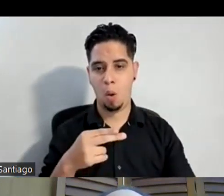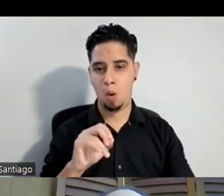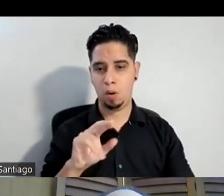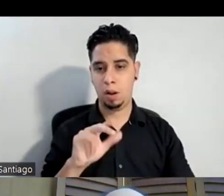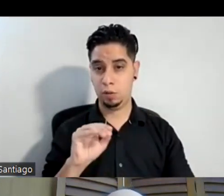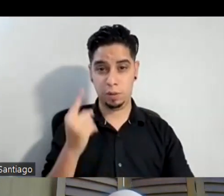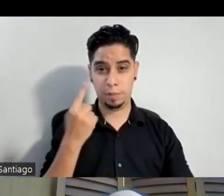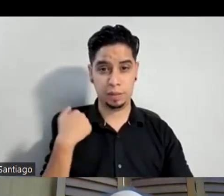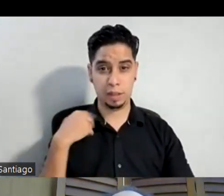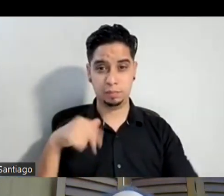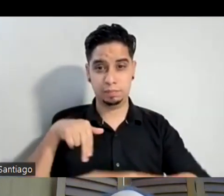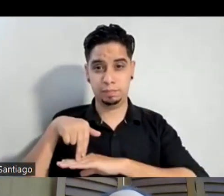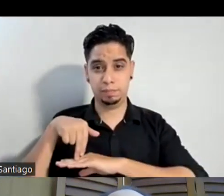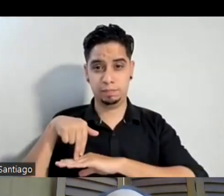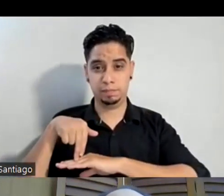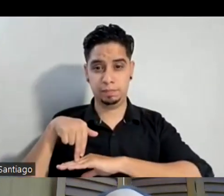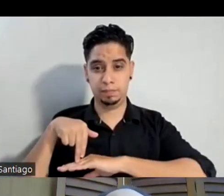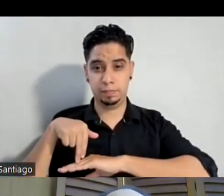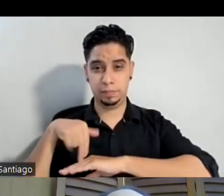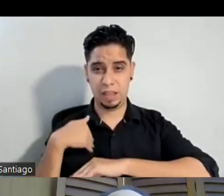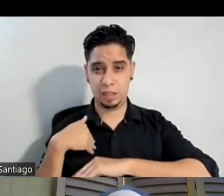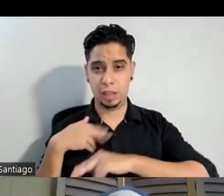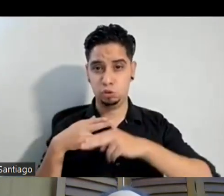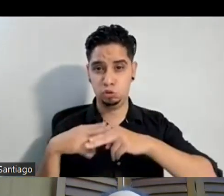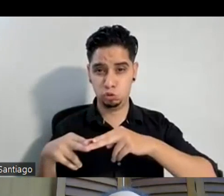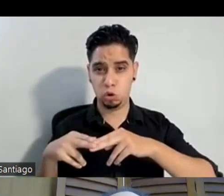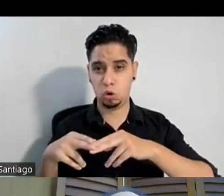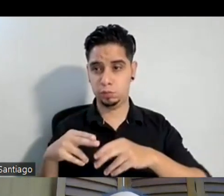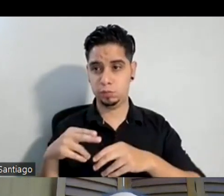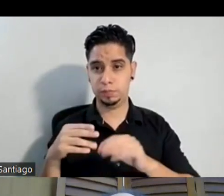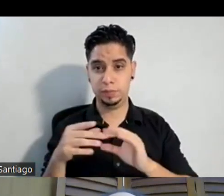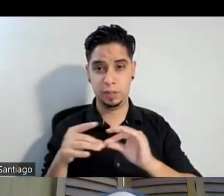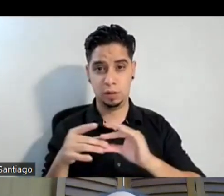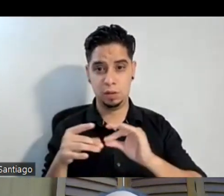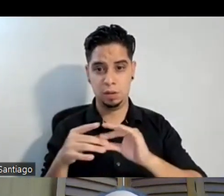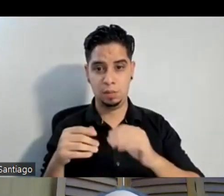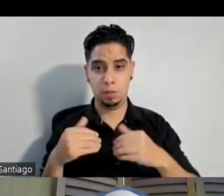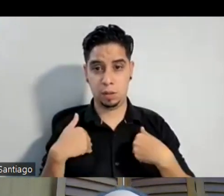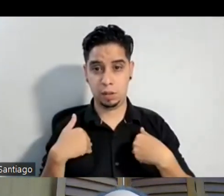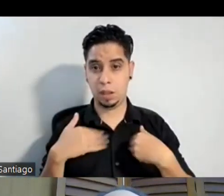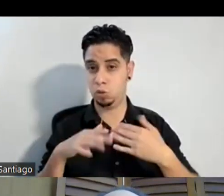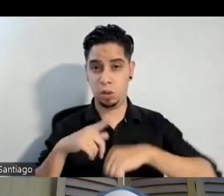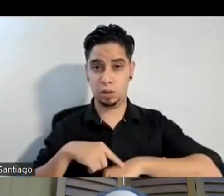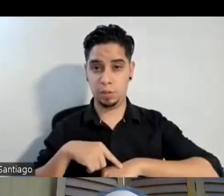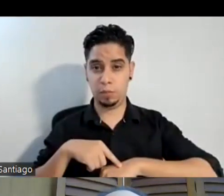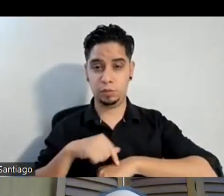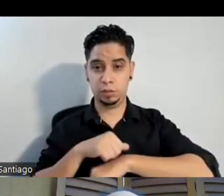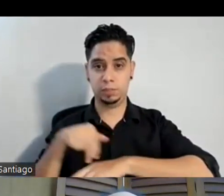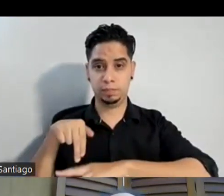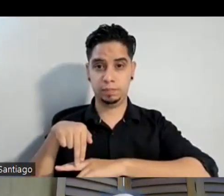y pues tenía poquitas líneas en esa versión pero tenía que estar todo el tiempo en escena actuando e interpretando un